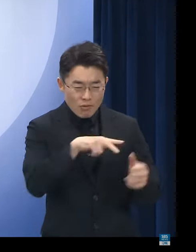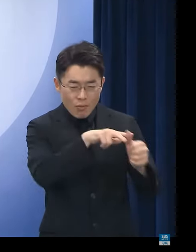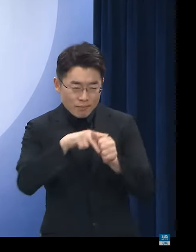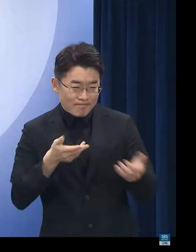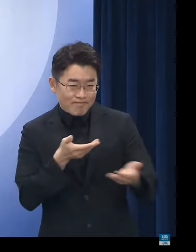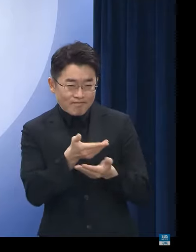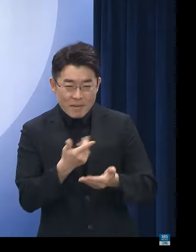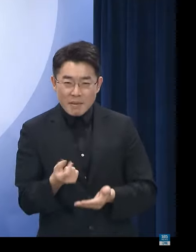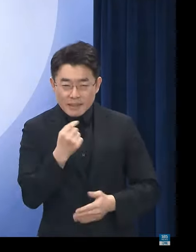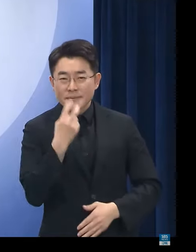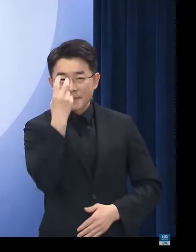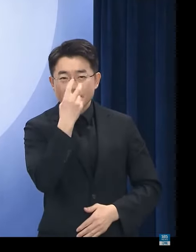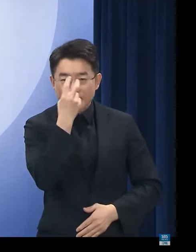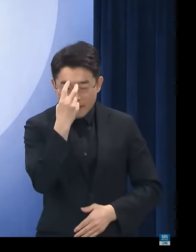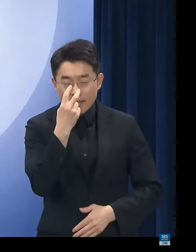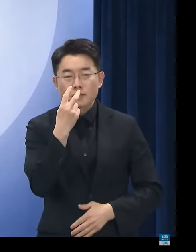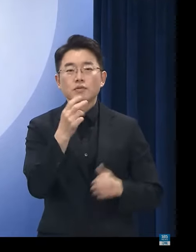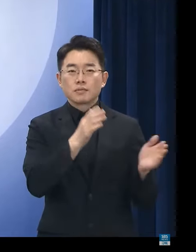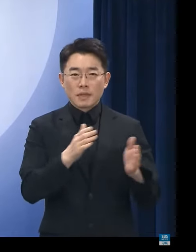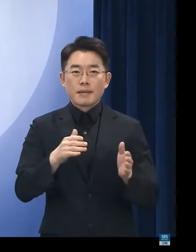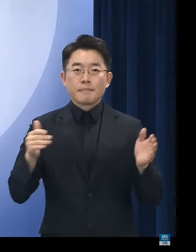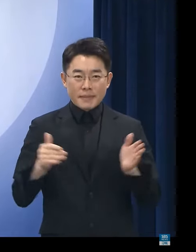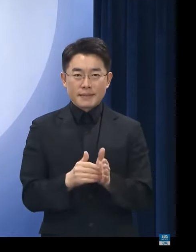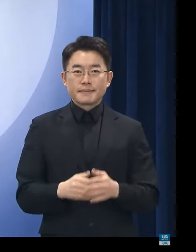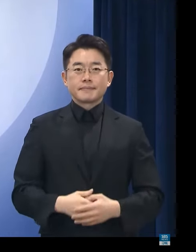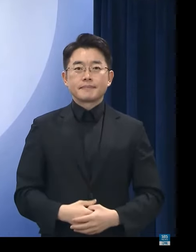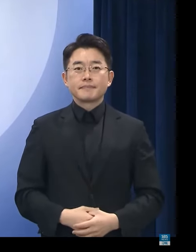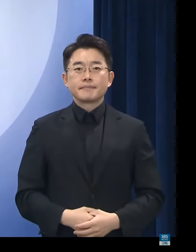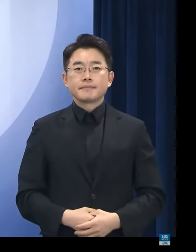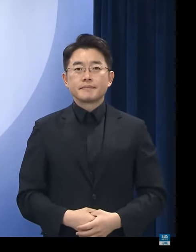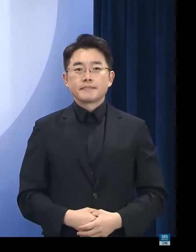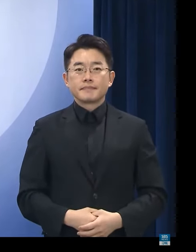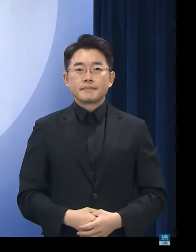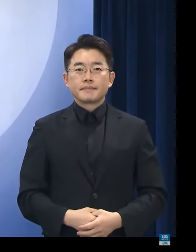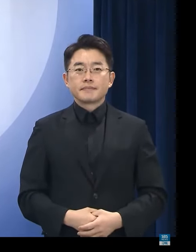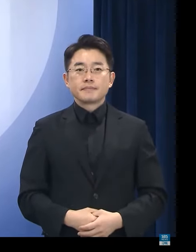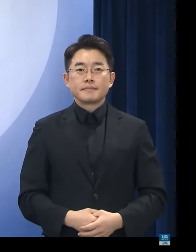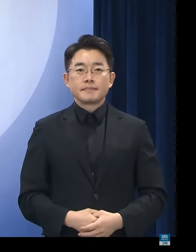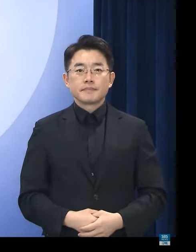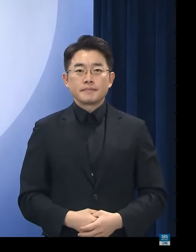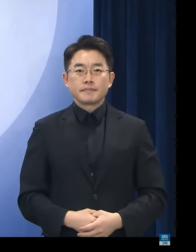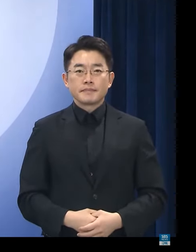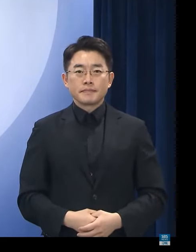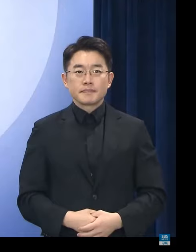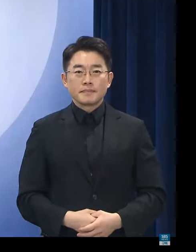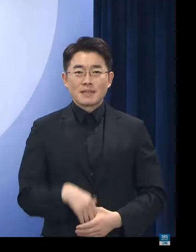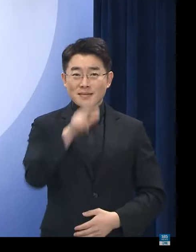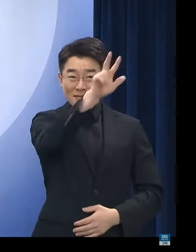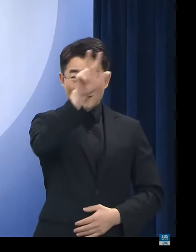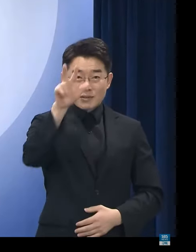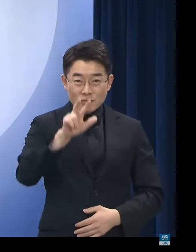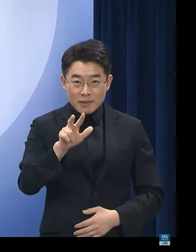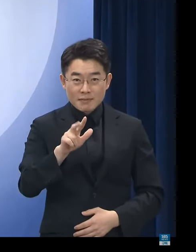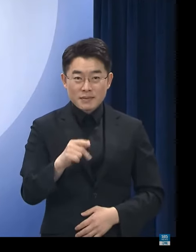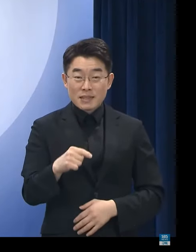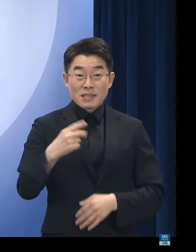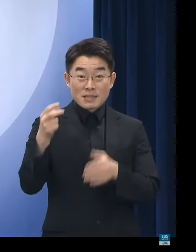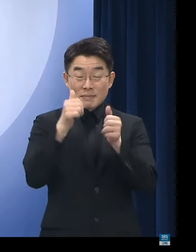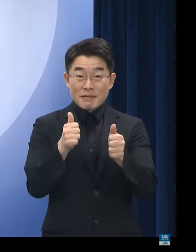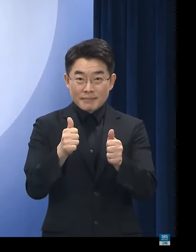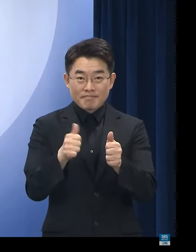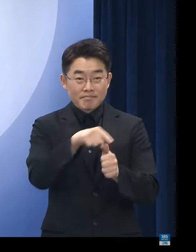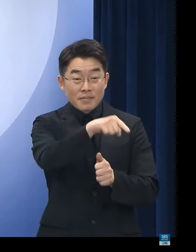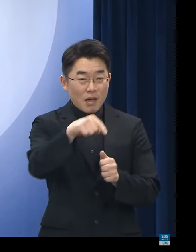공유해서 신속히 대응할 수 있는 체제를 구축했습니다. 또한 전국 주요 업점 7곳의